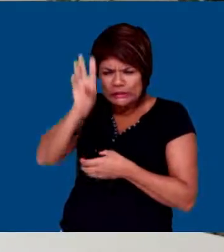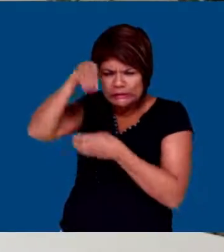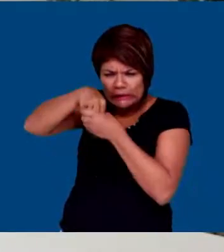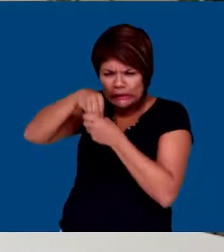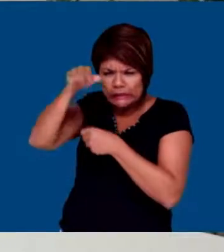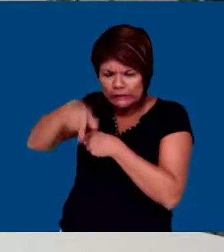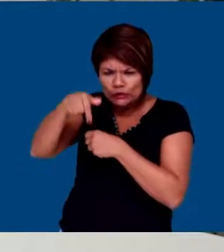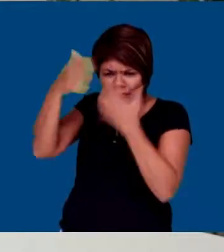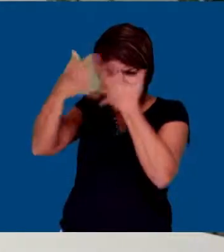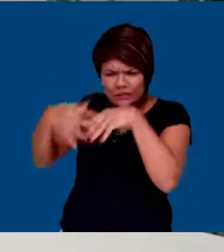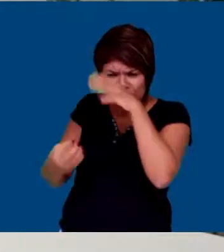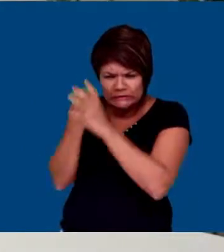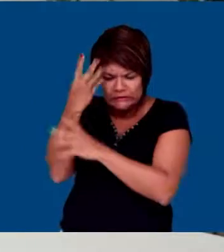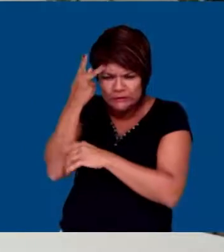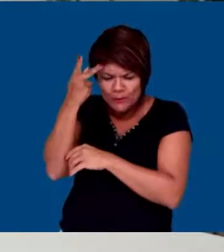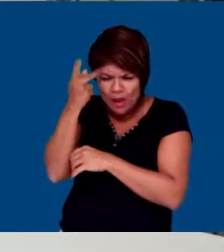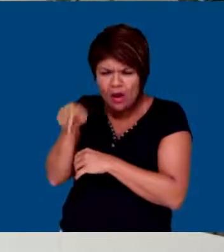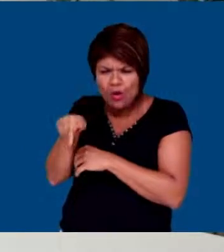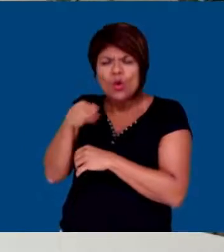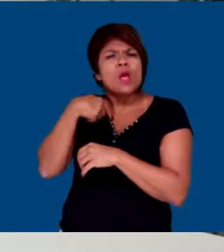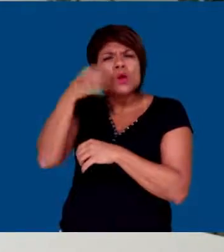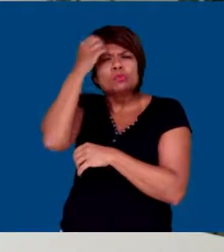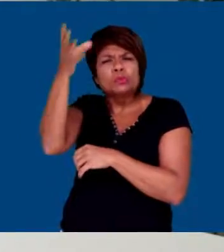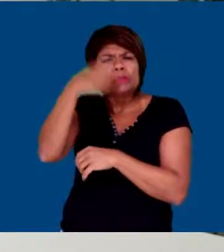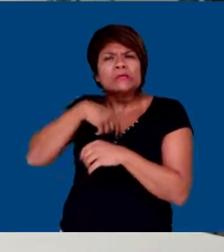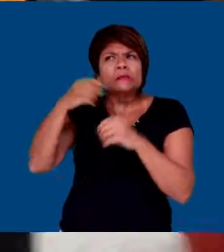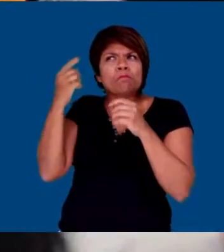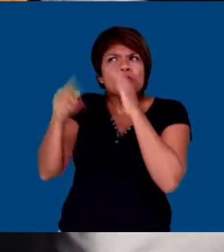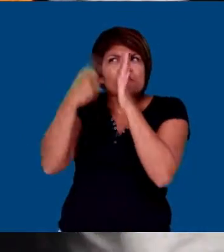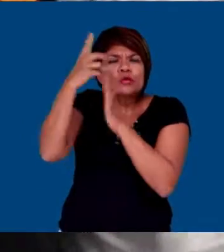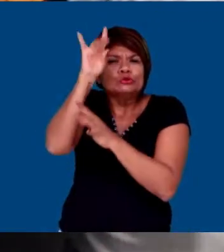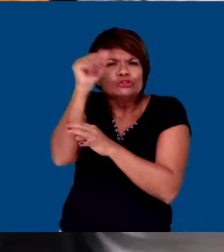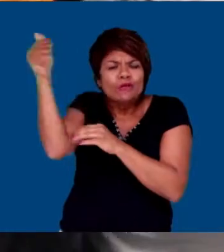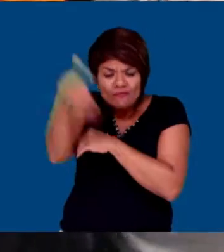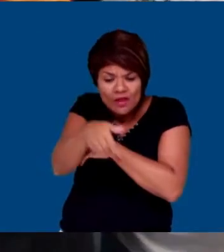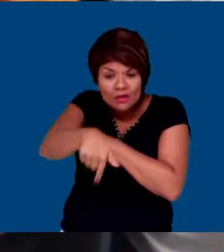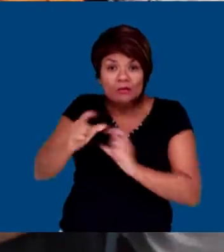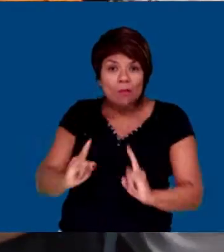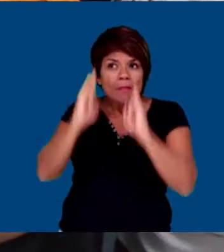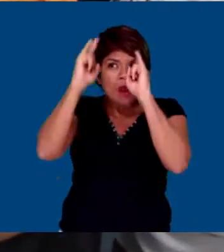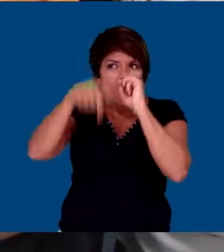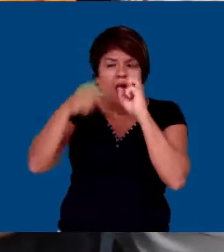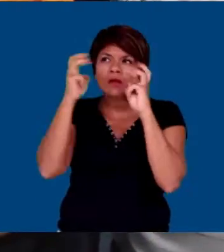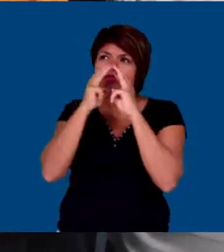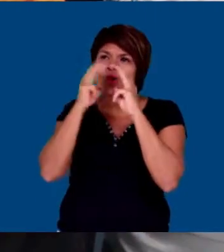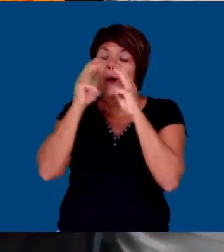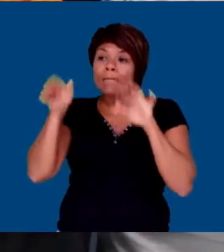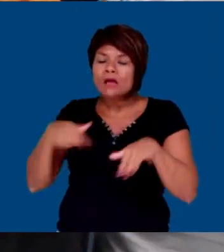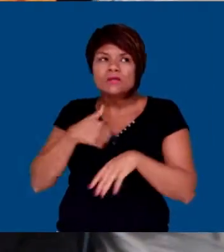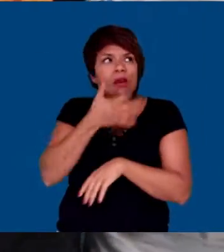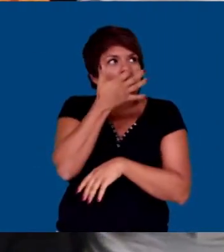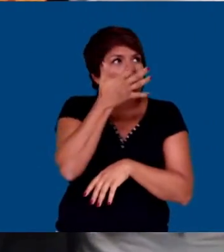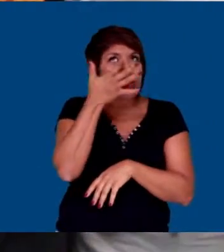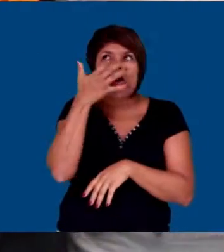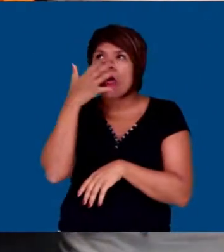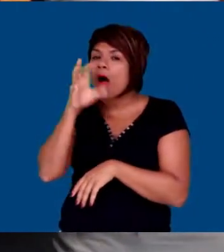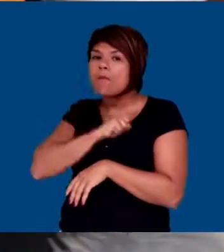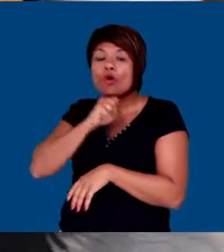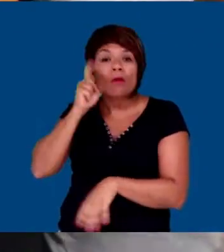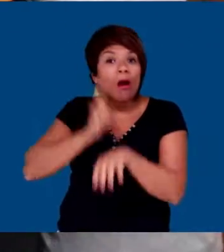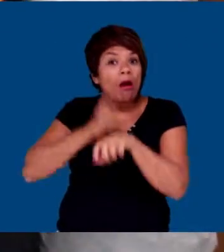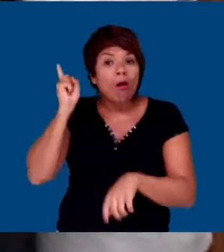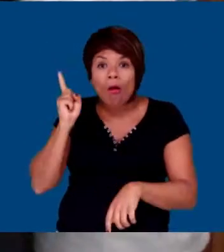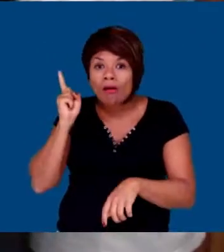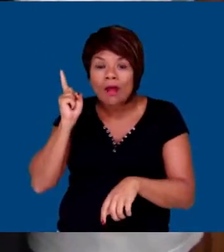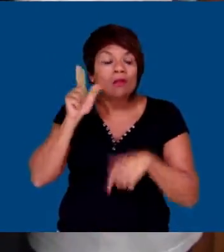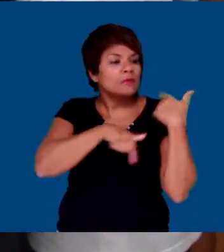esteve aqui no prédio do Centro de Educação para Surdos. Mas o que a gente lembra é que foi o amor imediato, tanto dele pelo